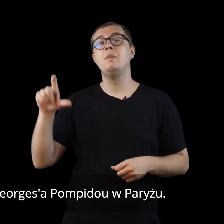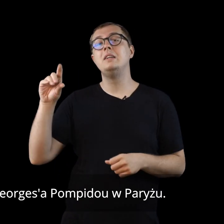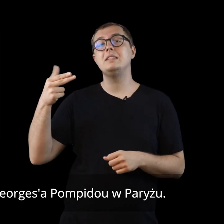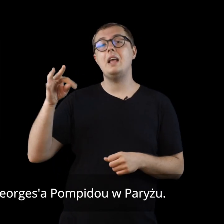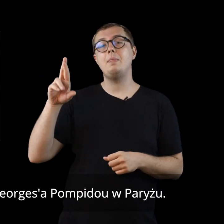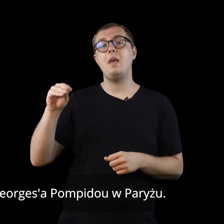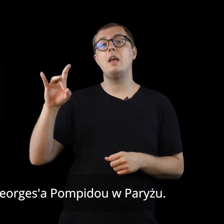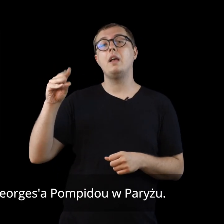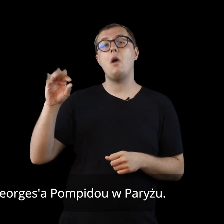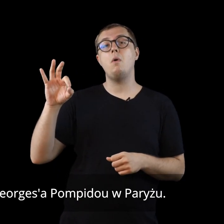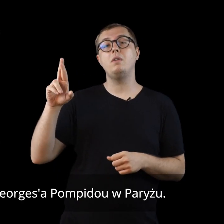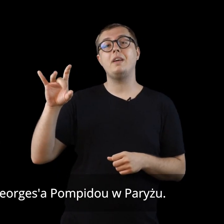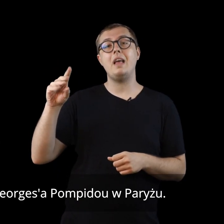w centrum Georges Pompidou w Paryżu.